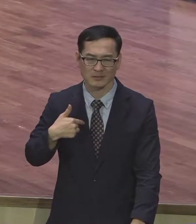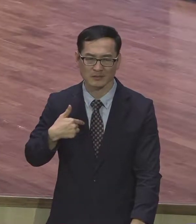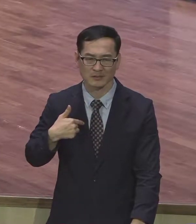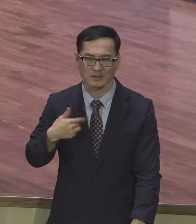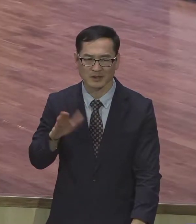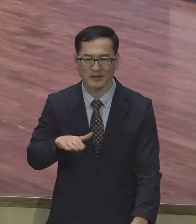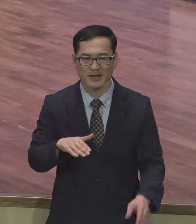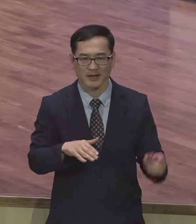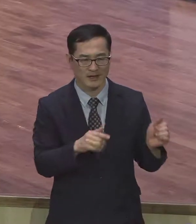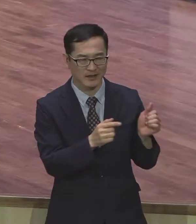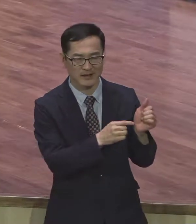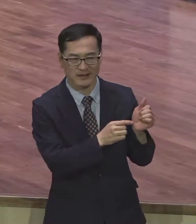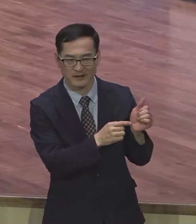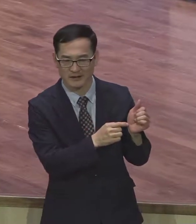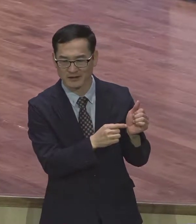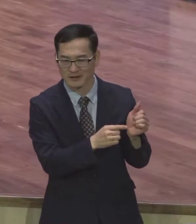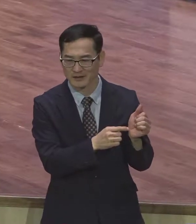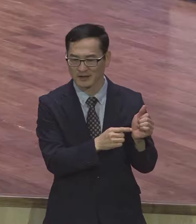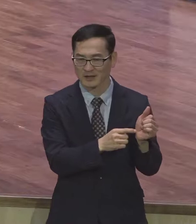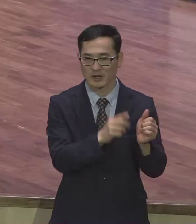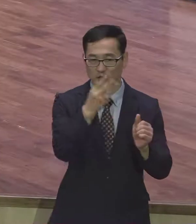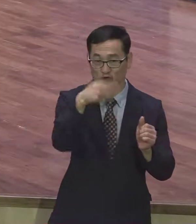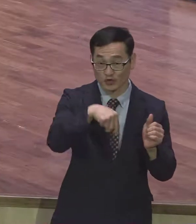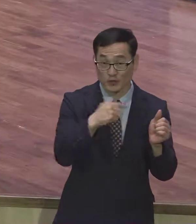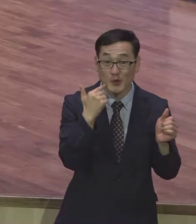영어를 좀 해요 이게 문제예요 지금